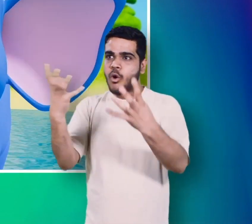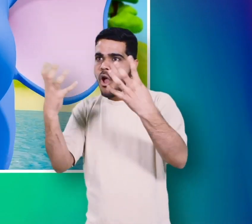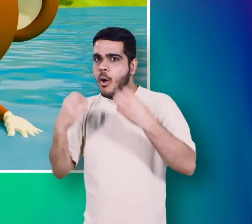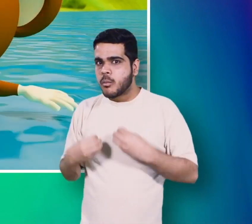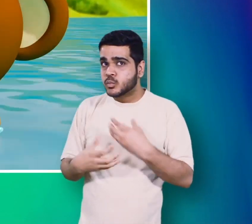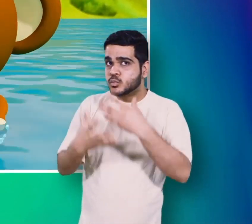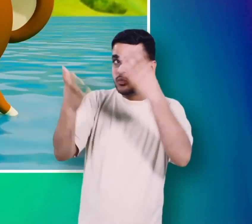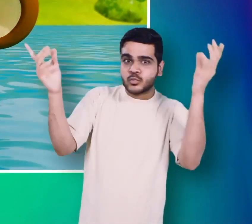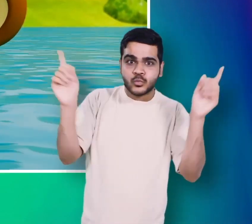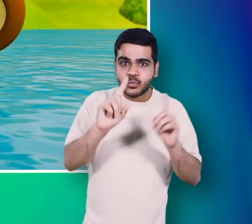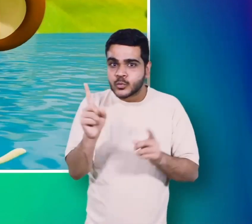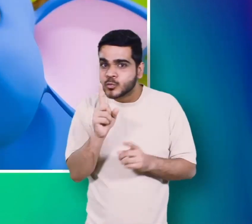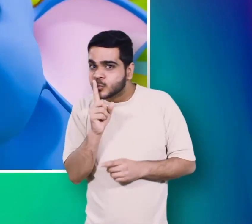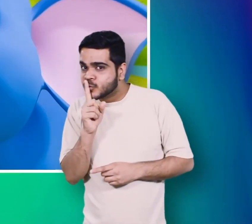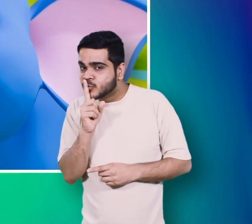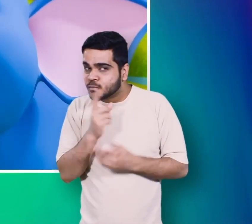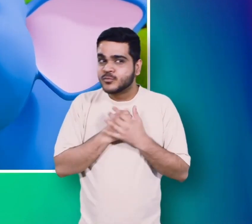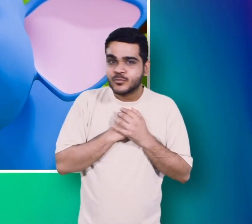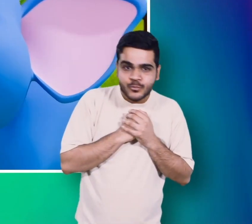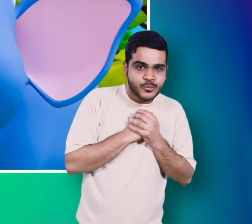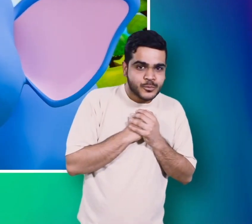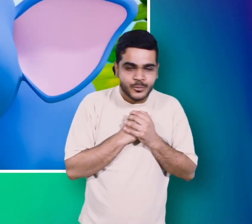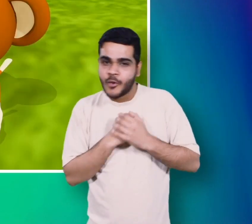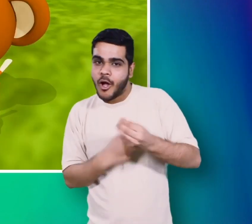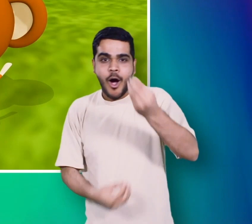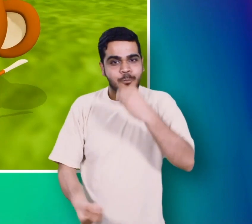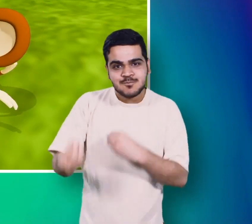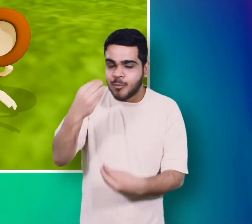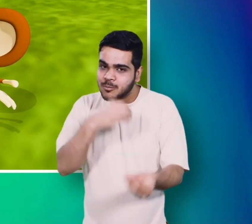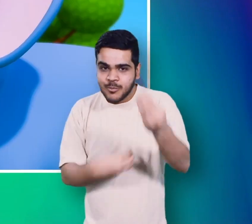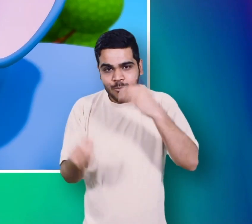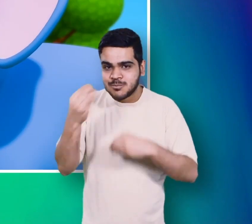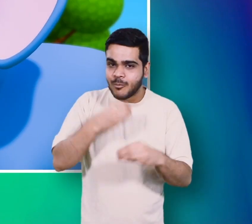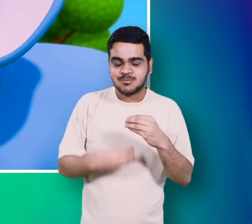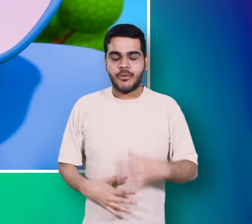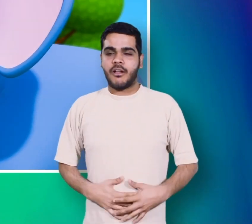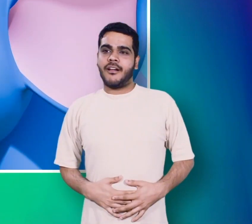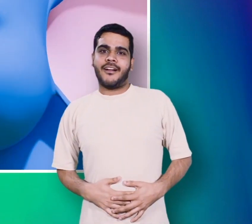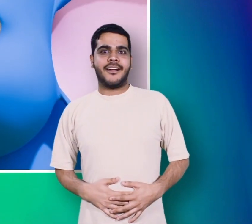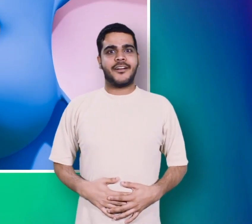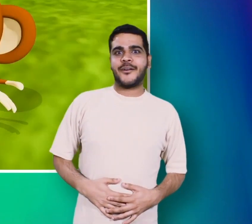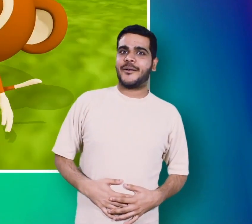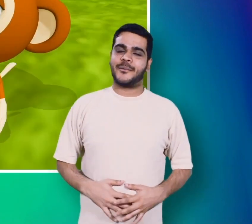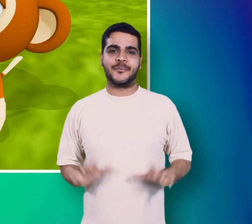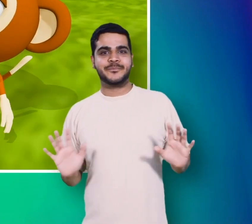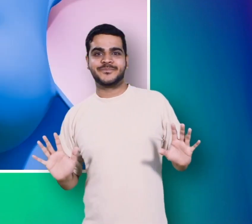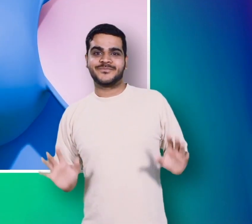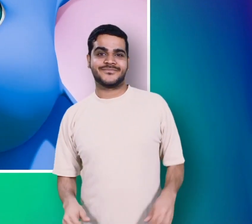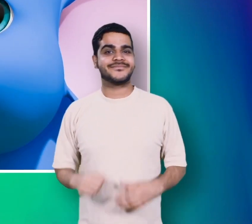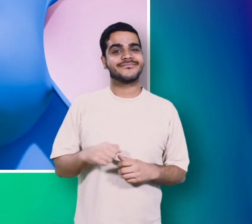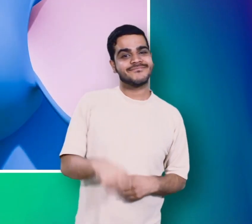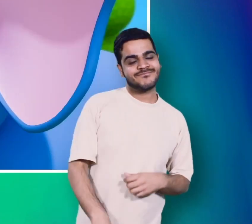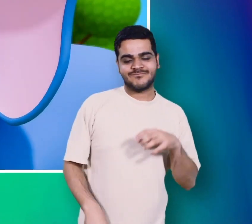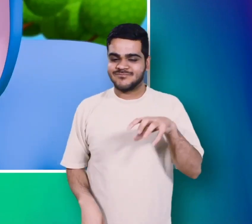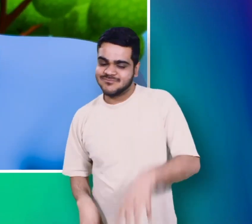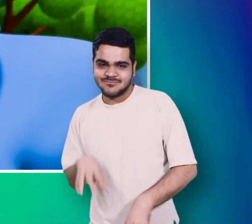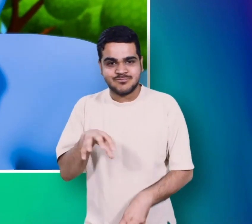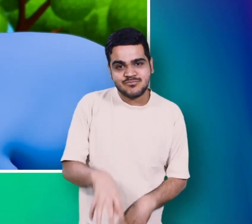ये तो नहीं बताता हाथी धमक धमक